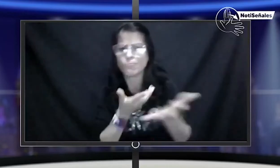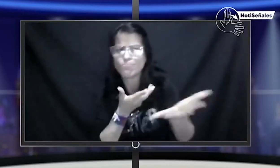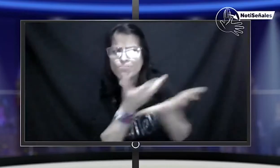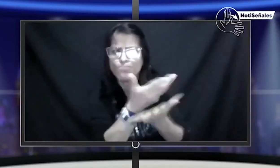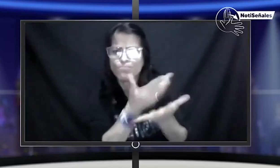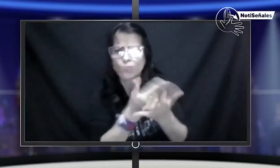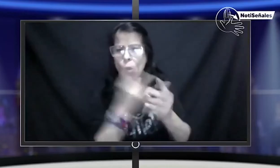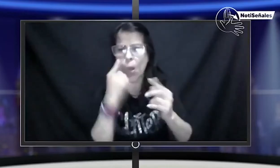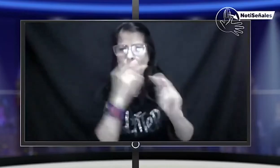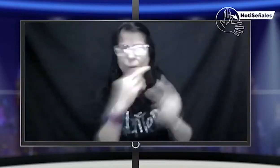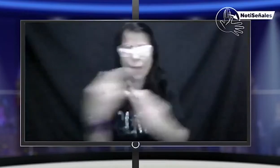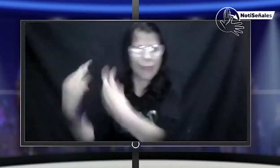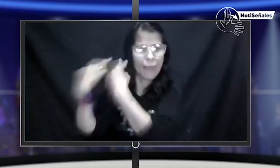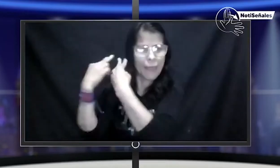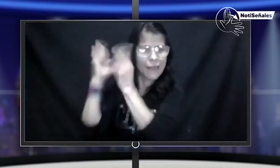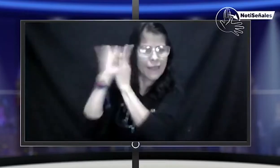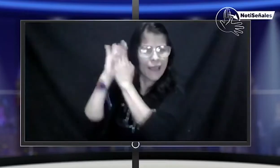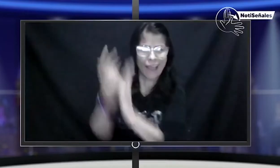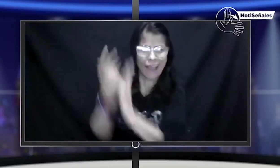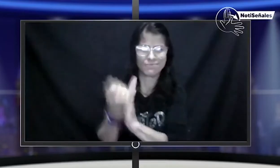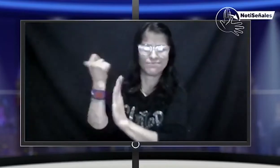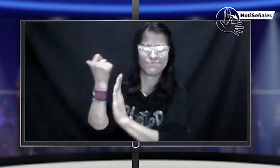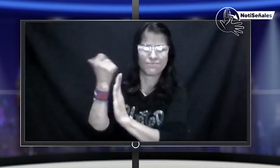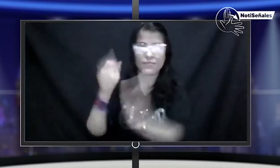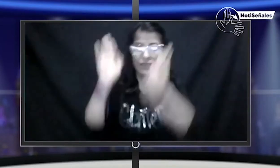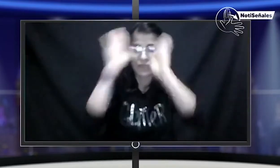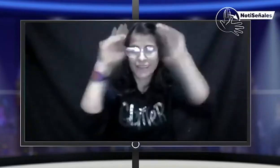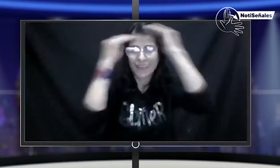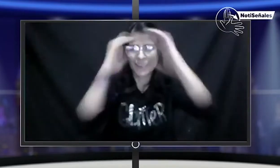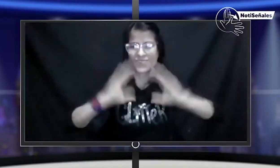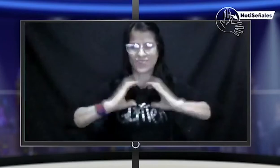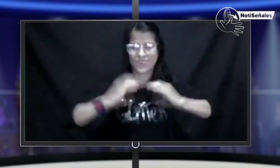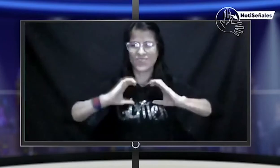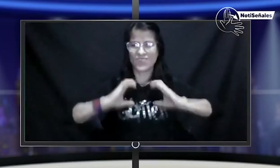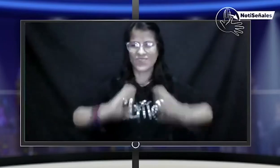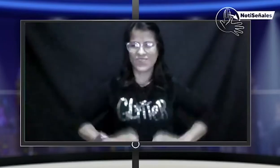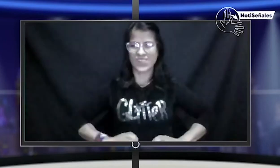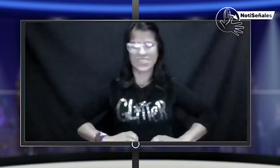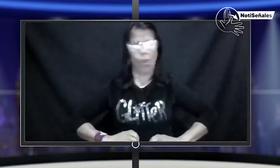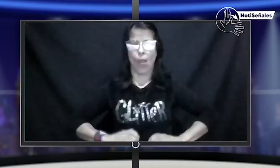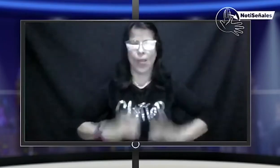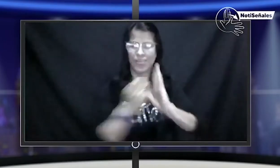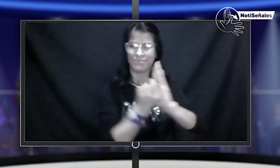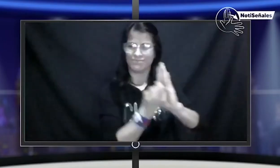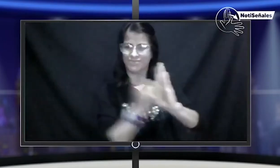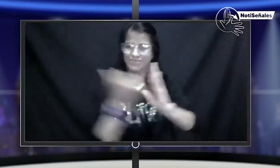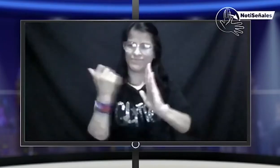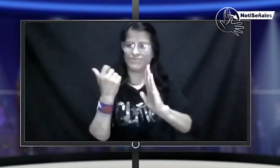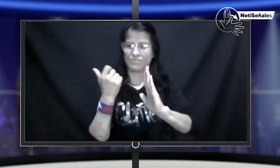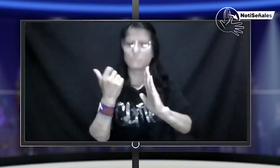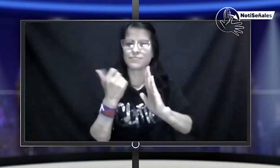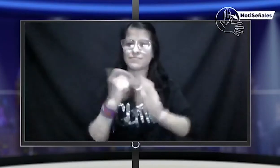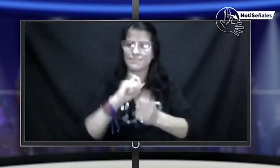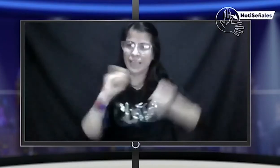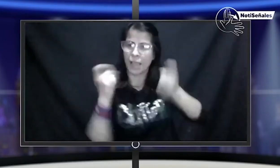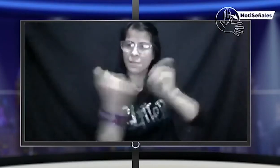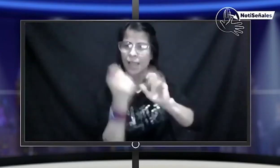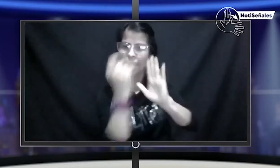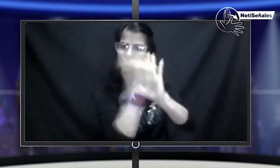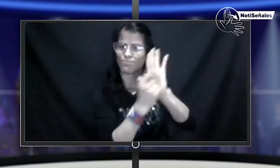personas sordas a acceder a ella. Ellos estaban viéndonos desde una discapacidad física y desde el